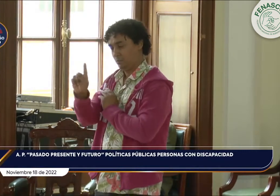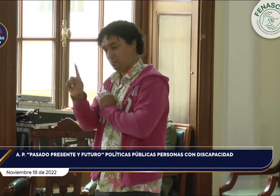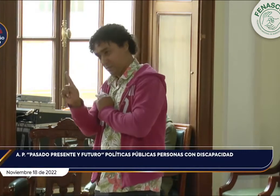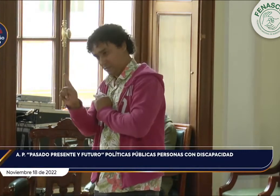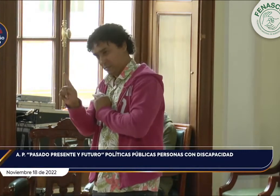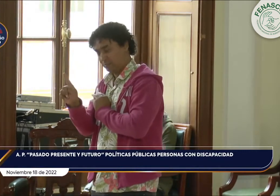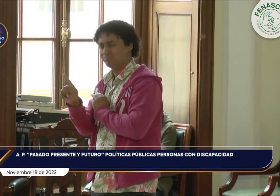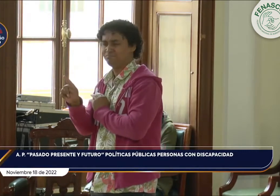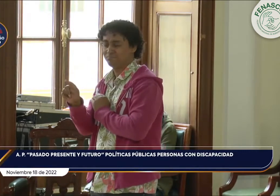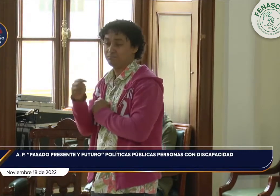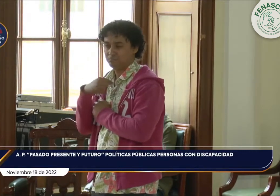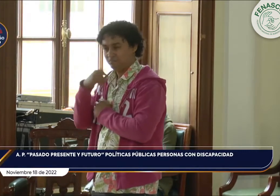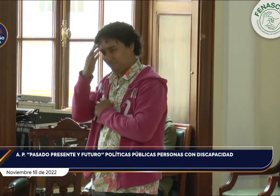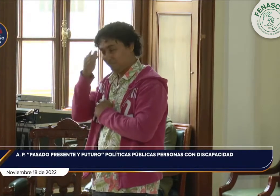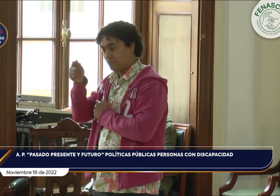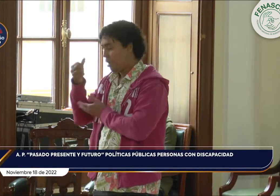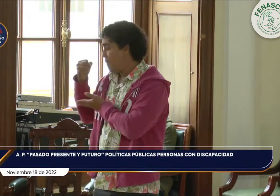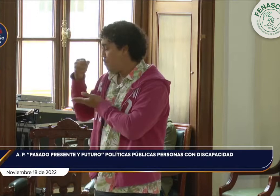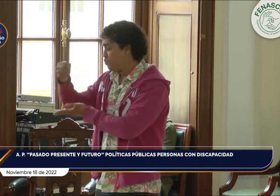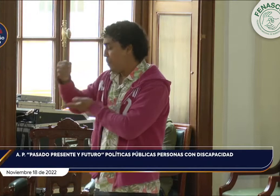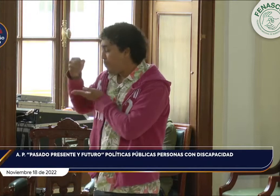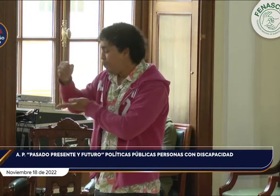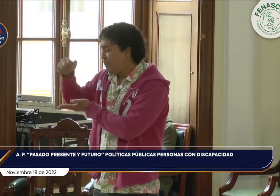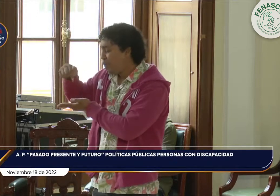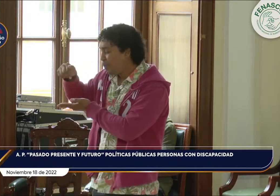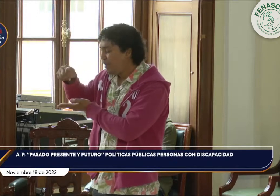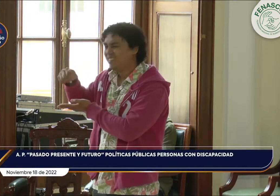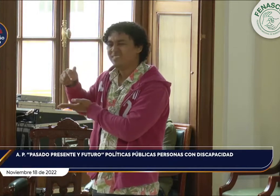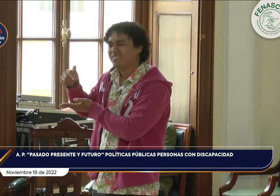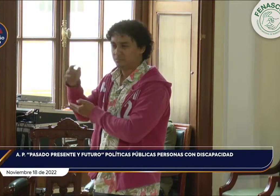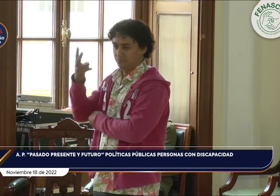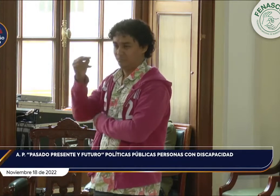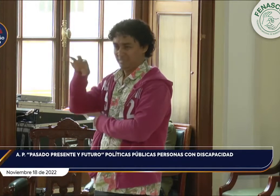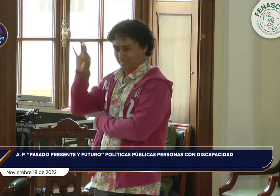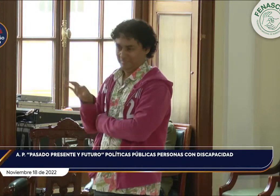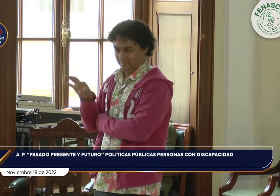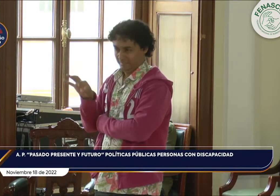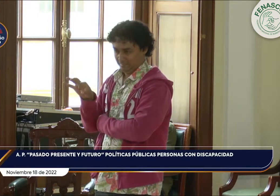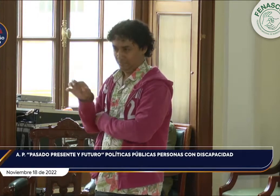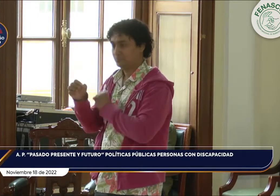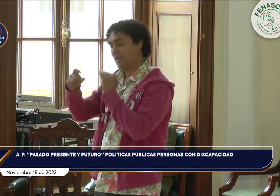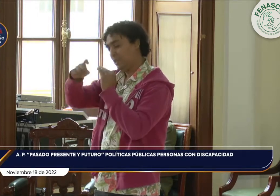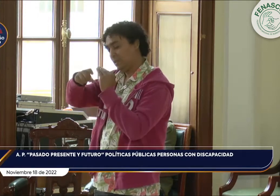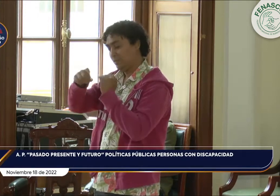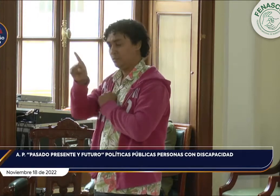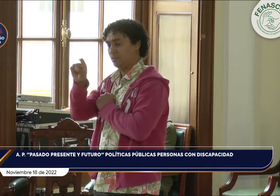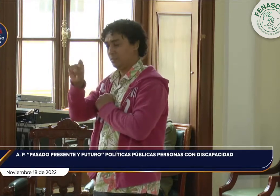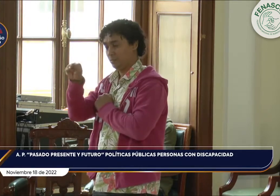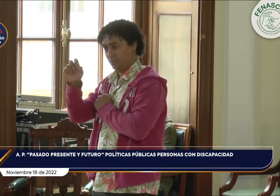en un enfoque bilingüe, la ley, en el decreto 1421, que habla de